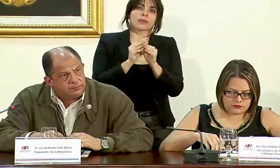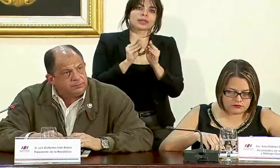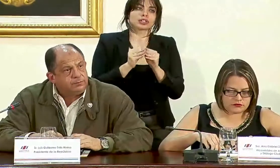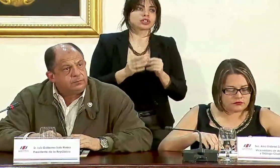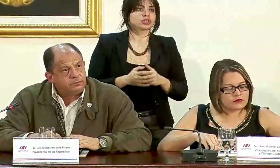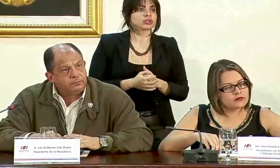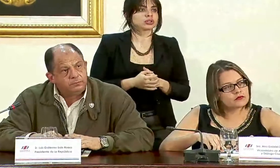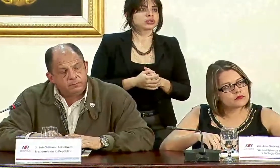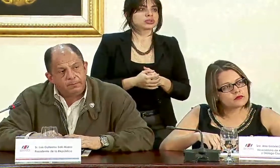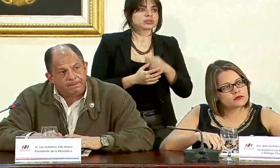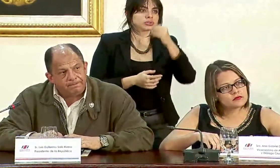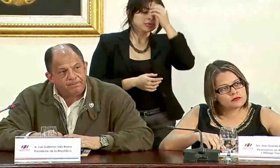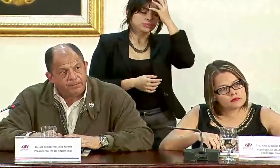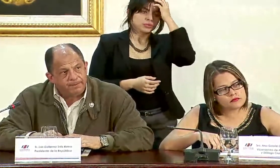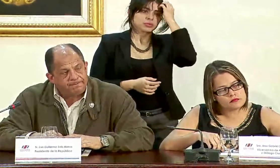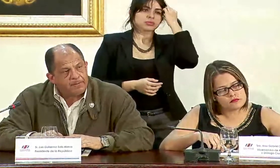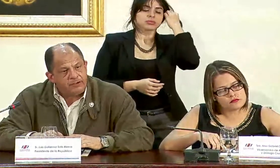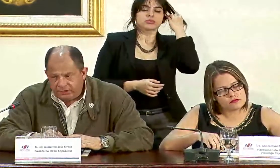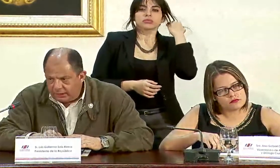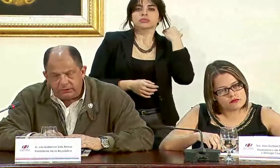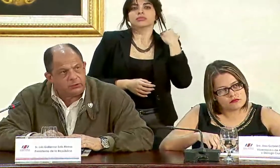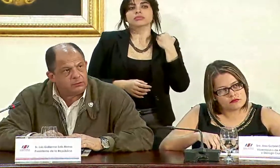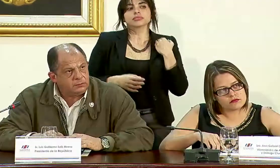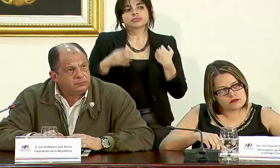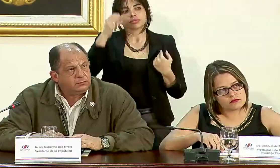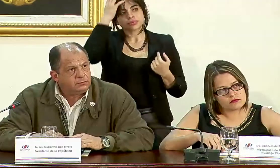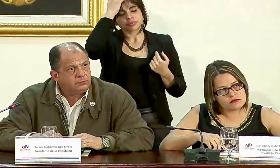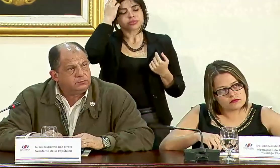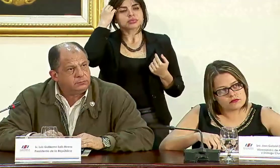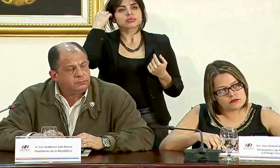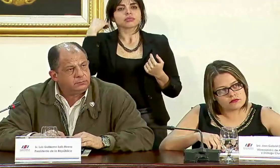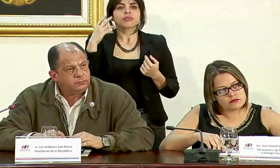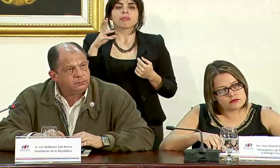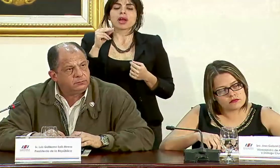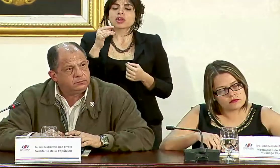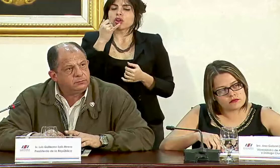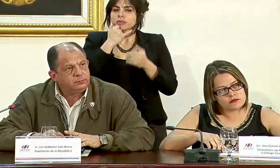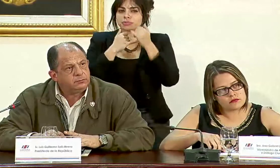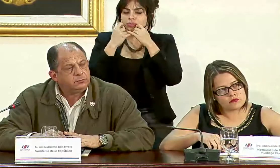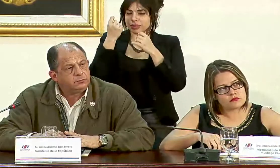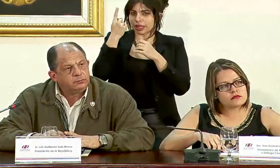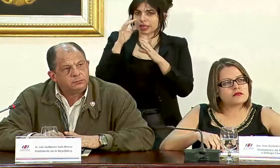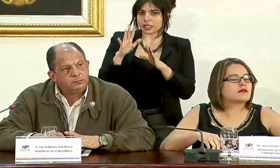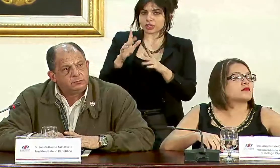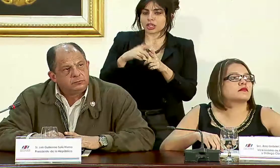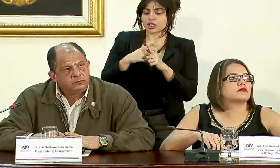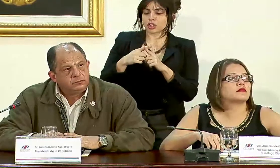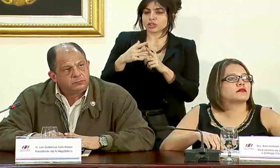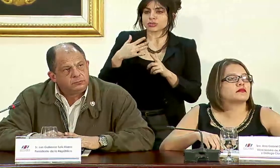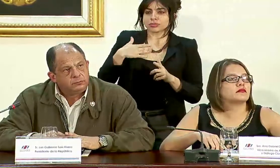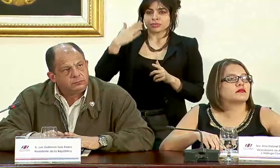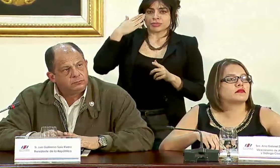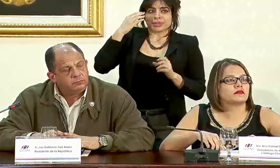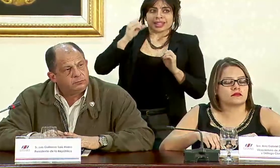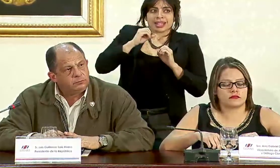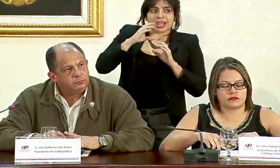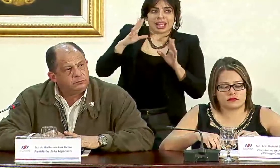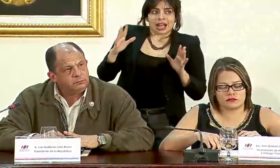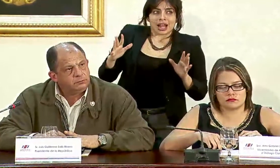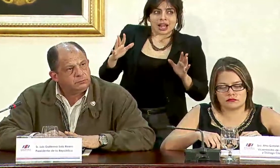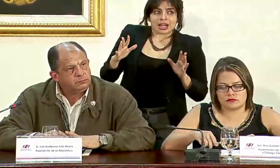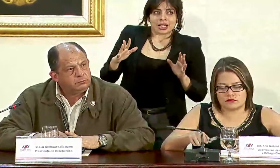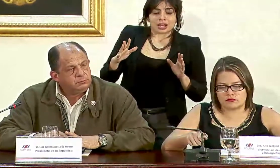nada más para comentar errores con interpretaciones sobre los mismos puntos entonces me queda claro de que